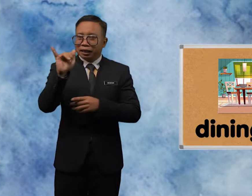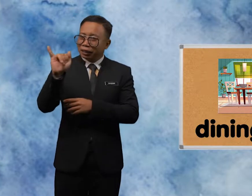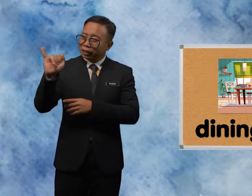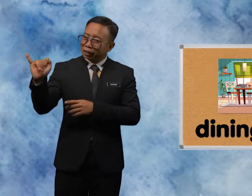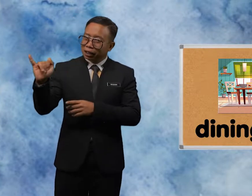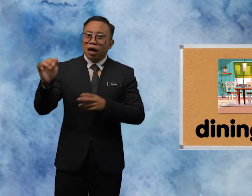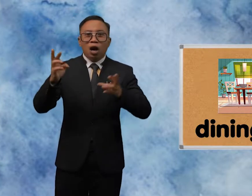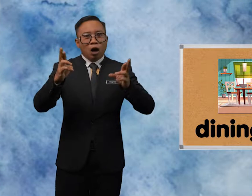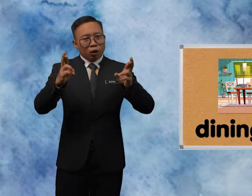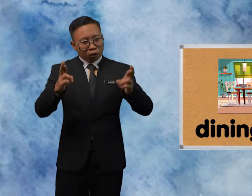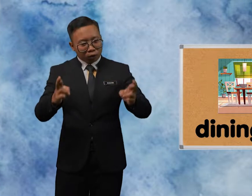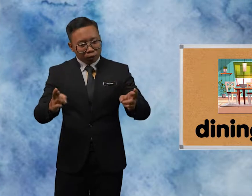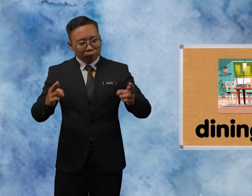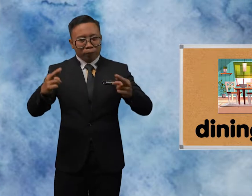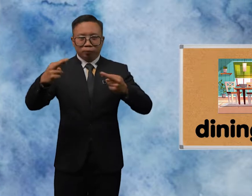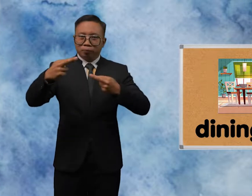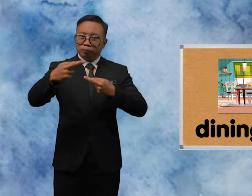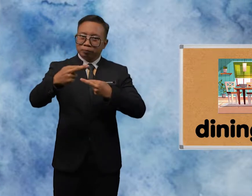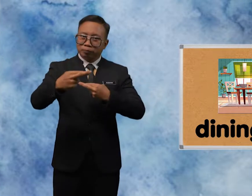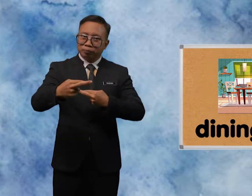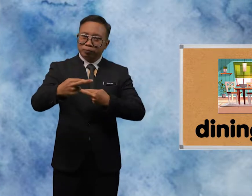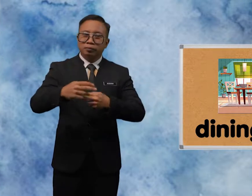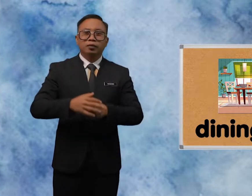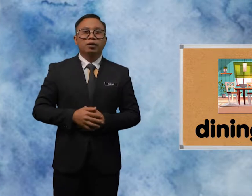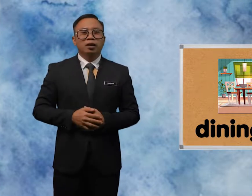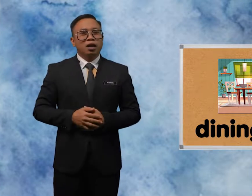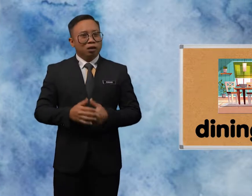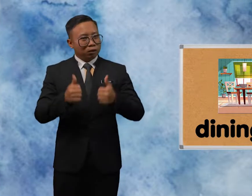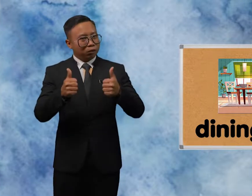room Good